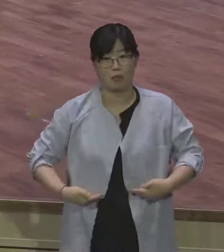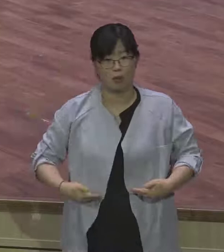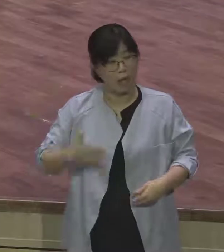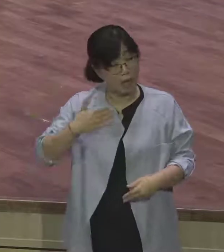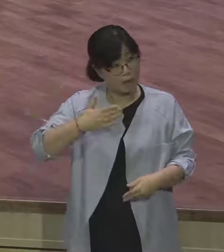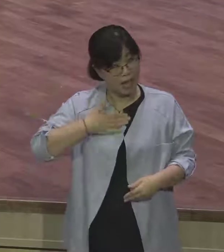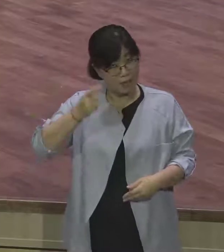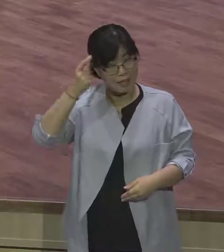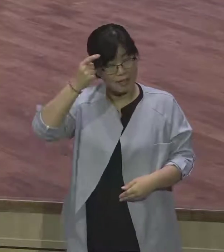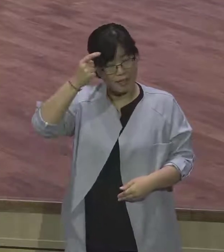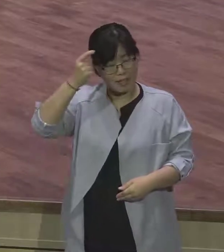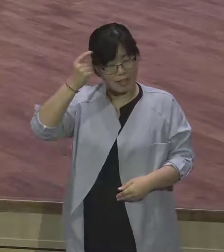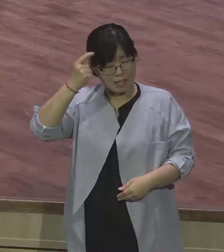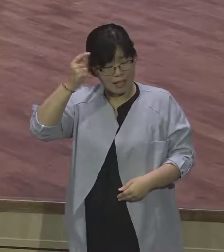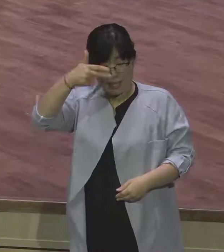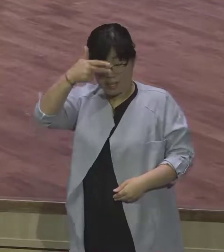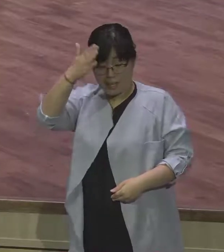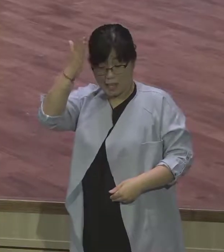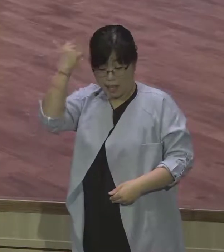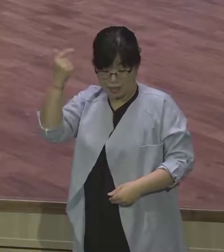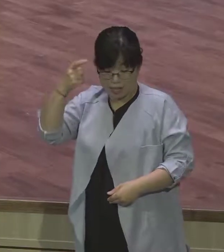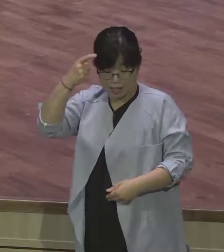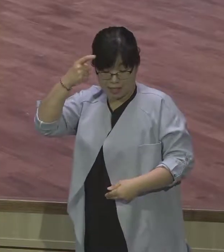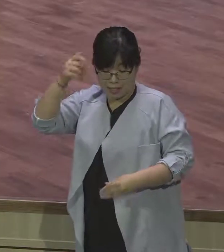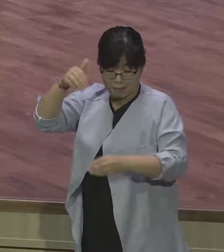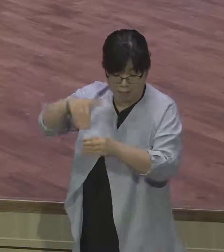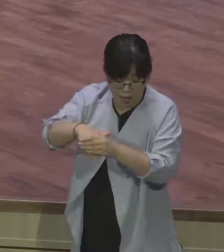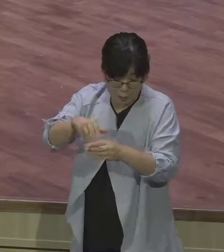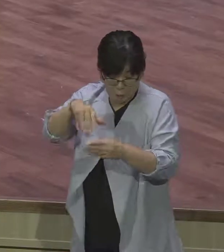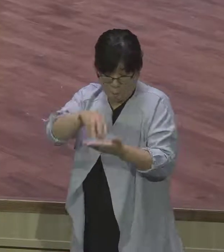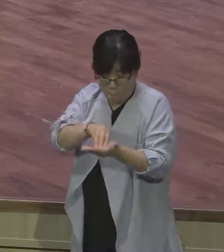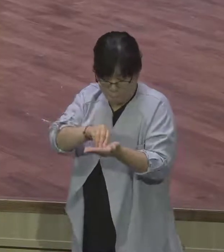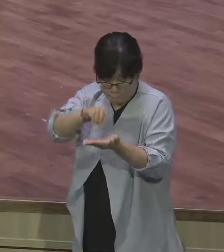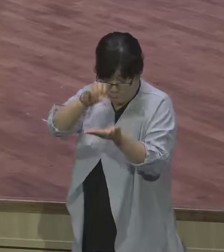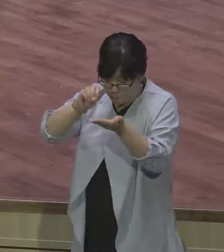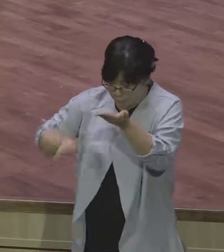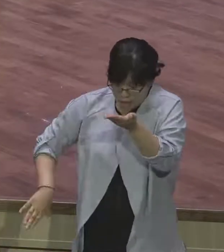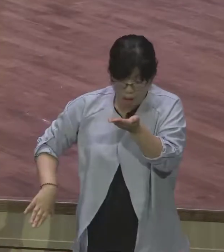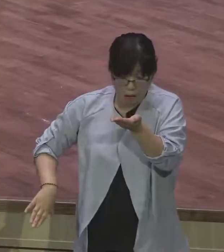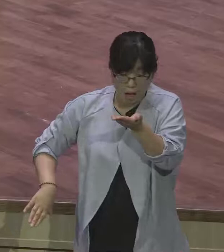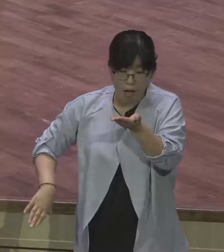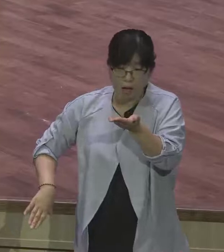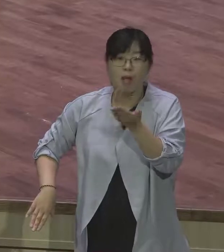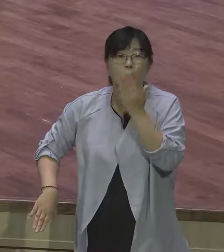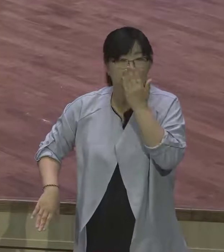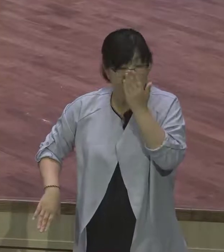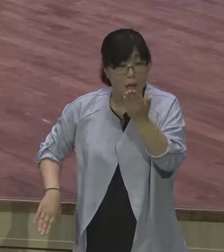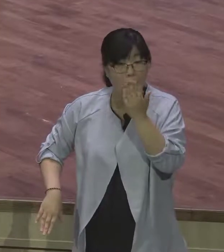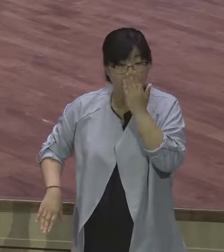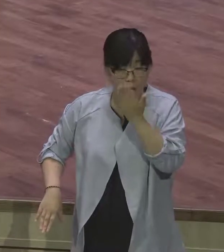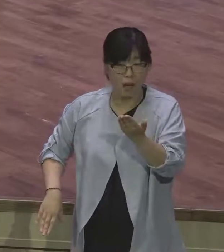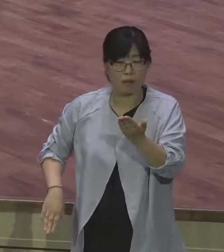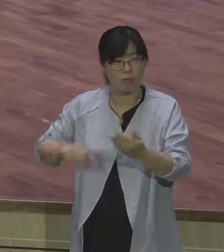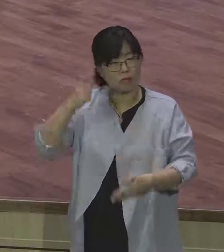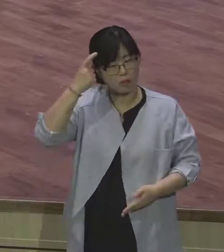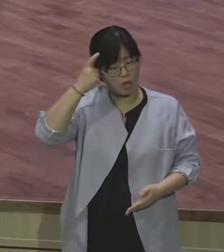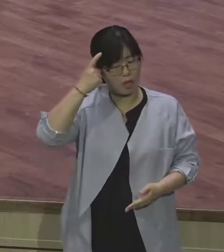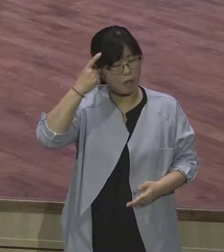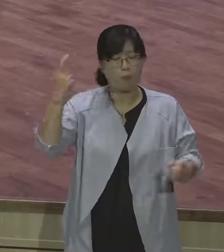있고, 쓰임 받을 수 있는 가능성이 있으니까 연단하시는 거예요. 아멘? 연단을